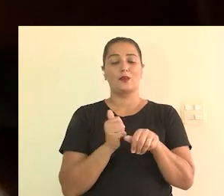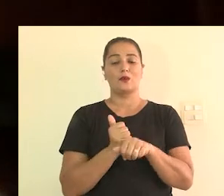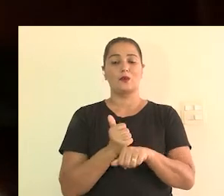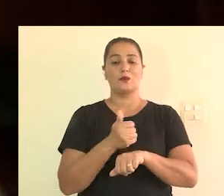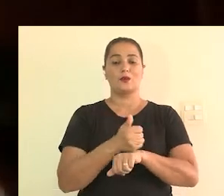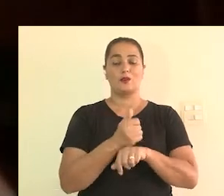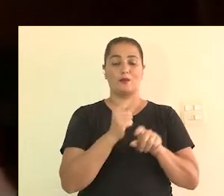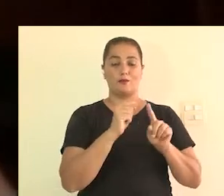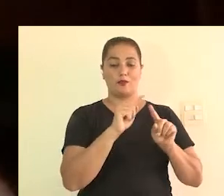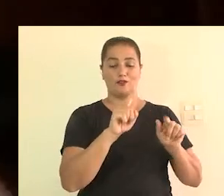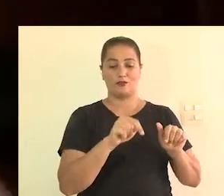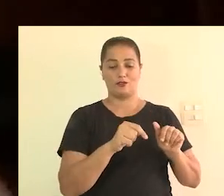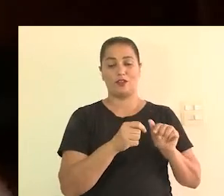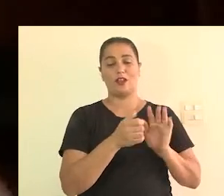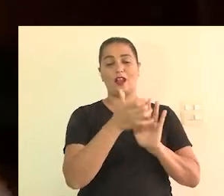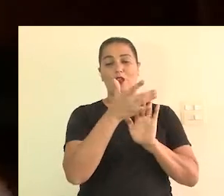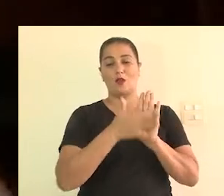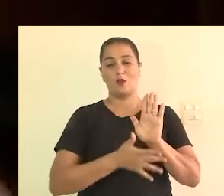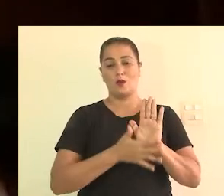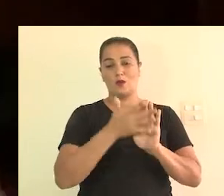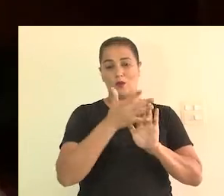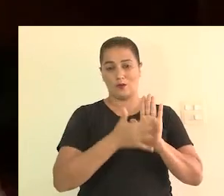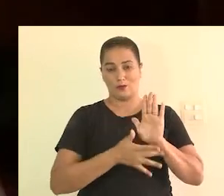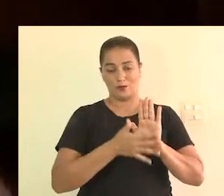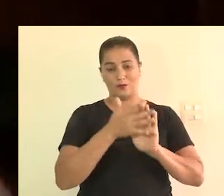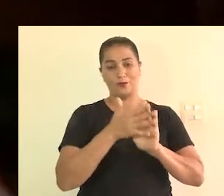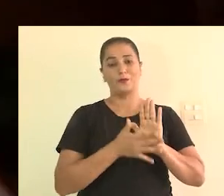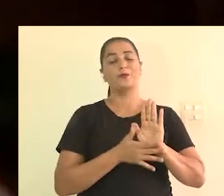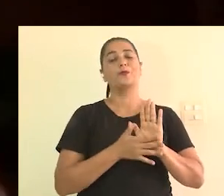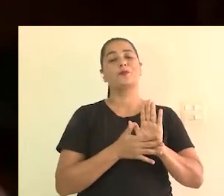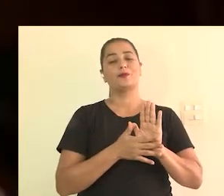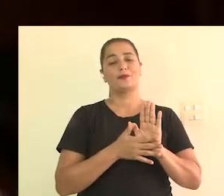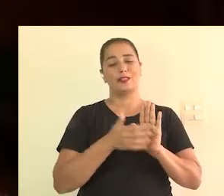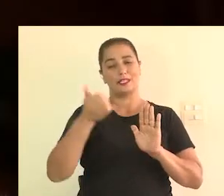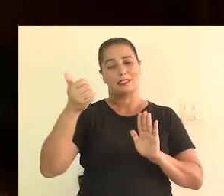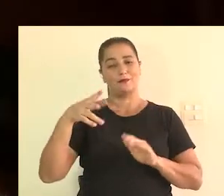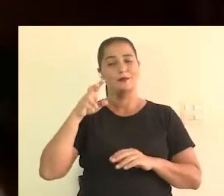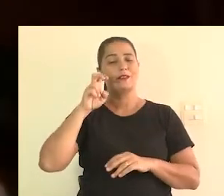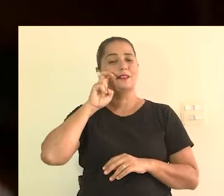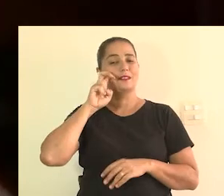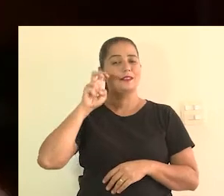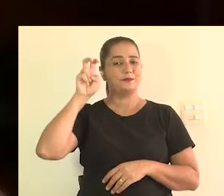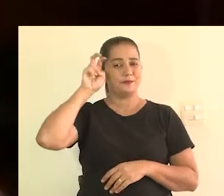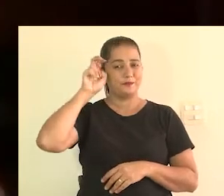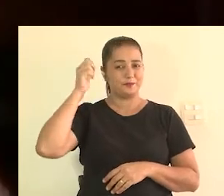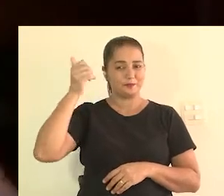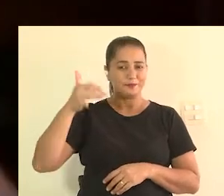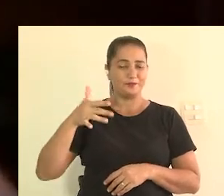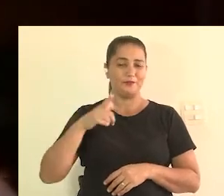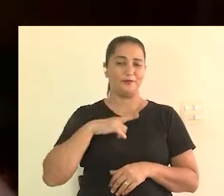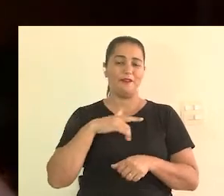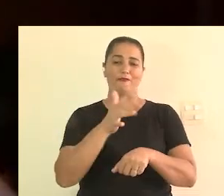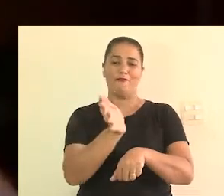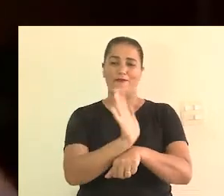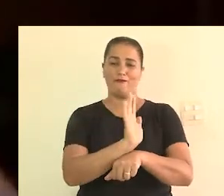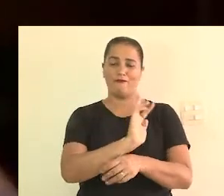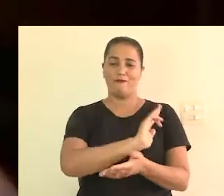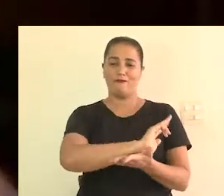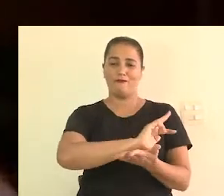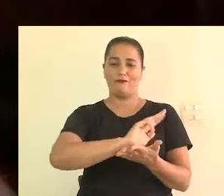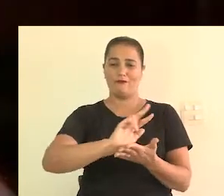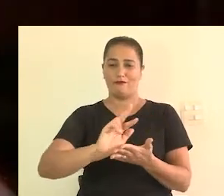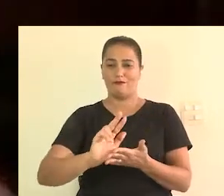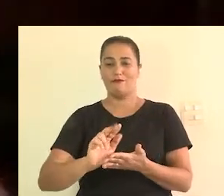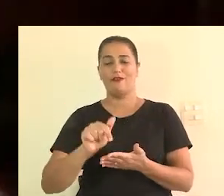supervisora do Projeto Alumiá, que Alessandro já se referiu, onde a gente fez vários filmes